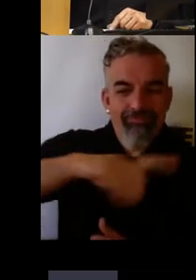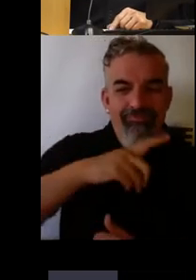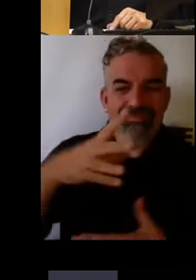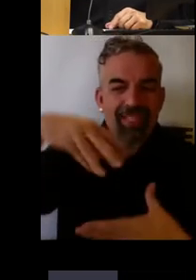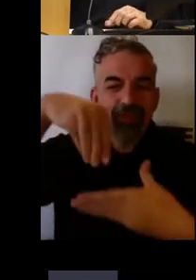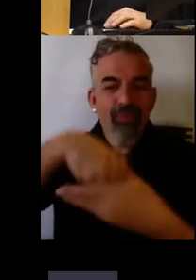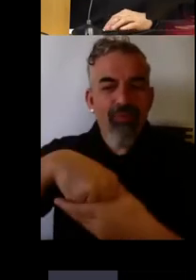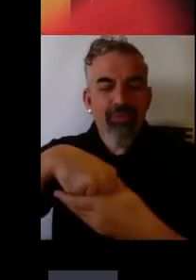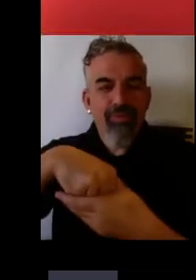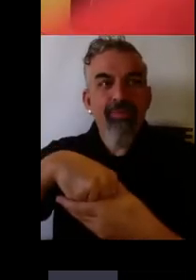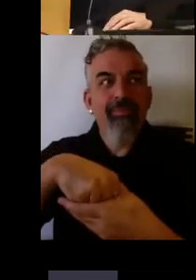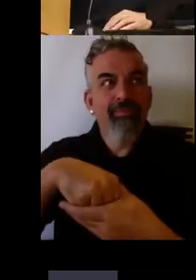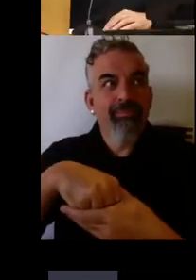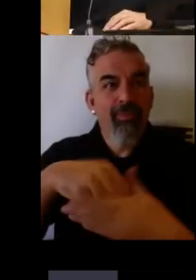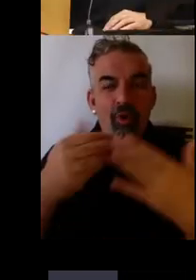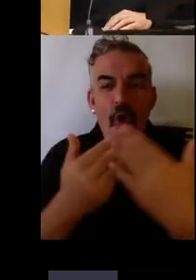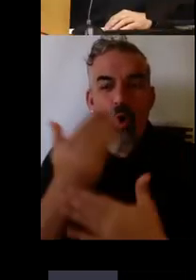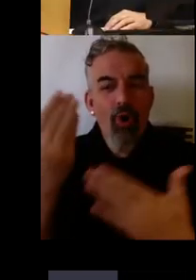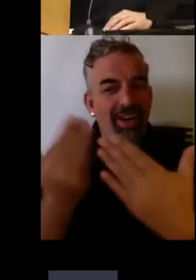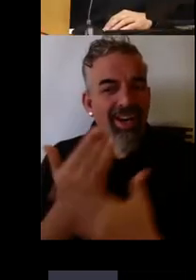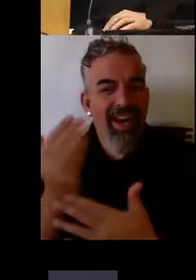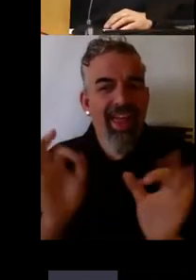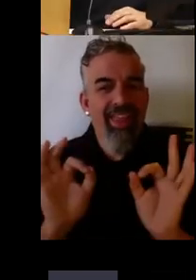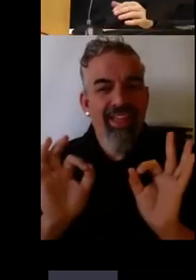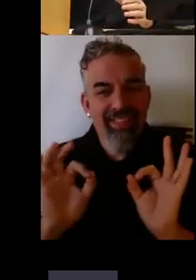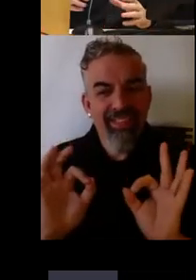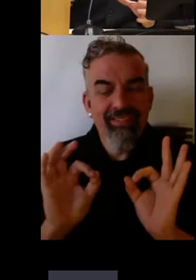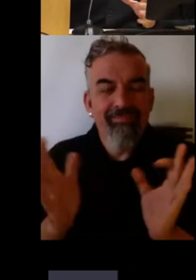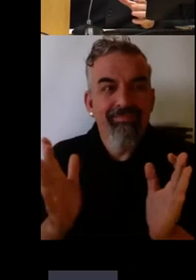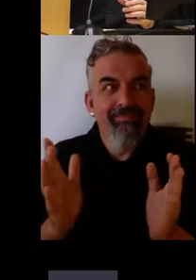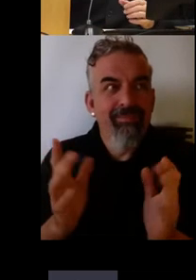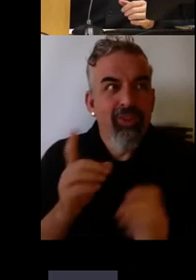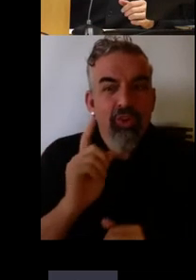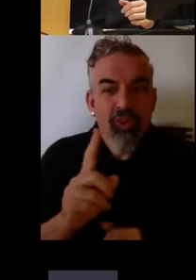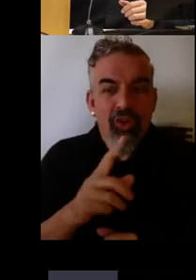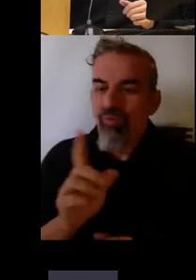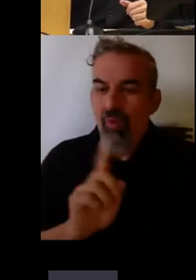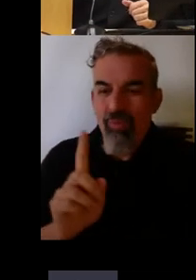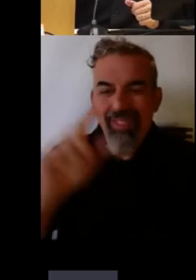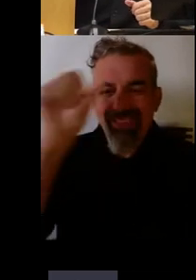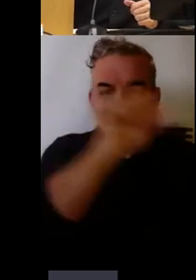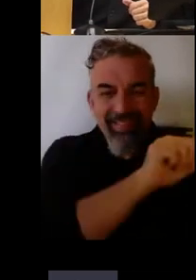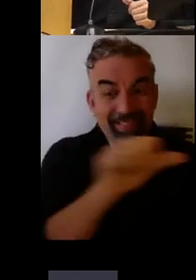estas jornadas, y no solo en las jornadas, sino en toda la semana de la innovación,